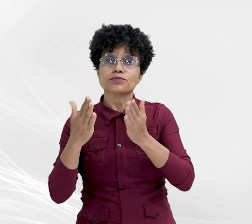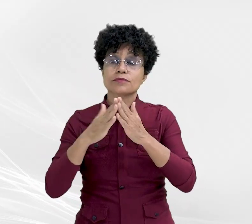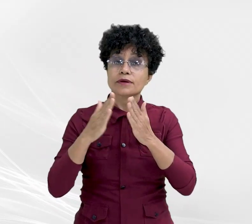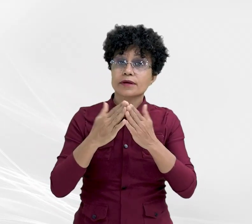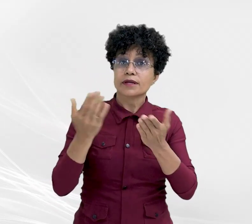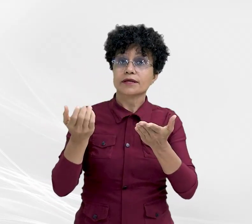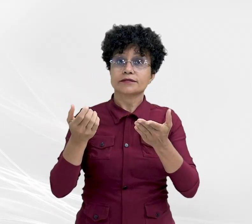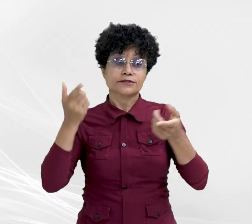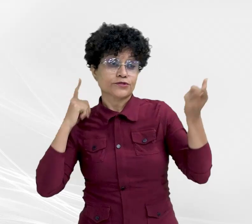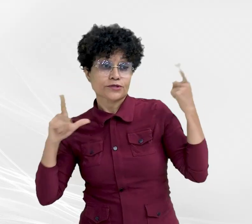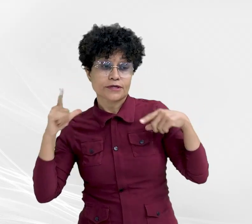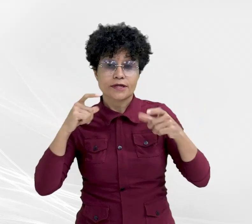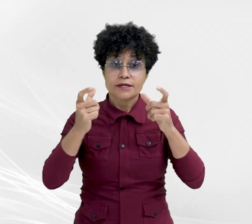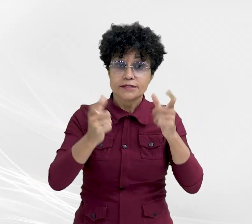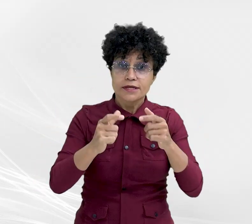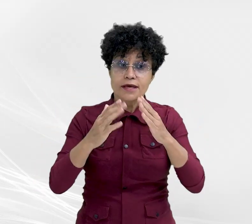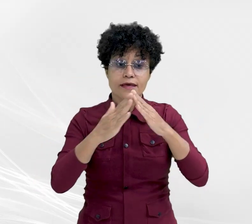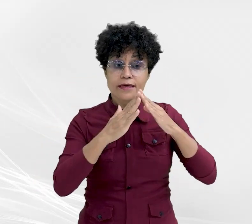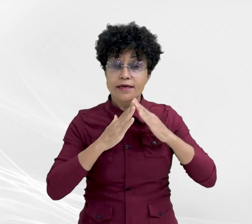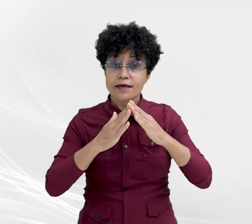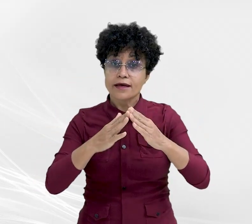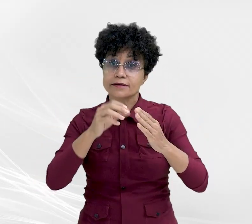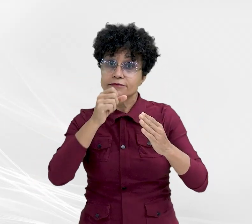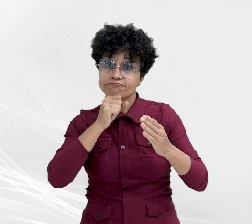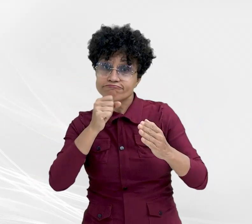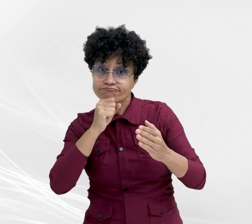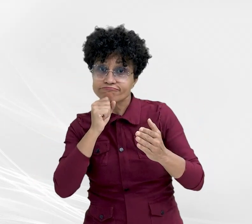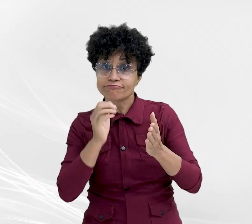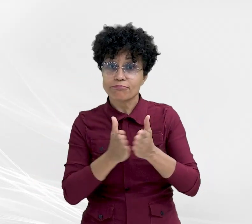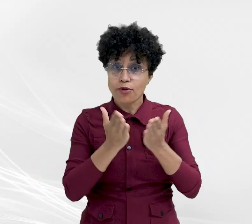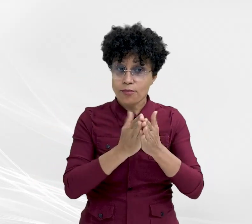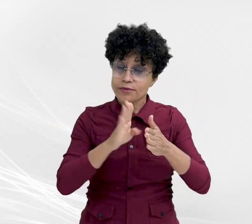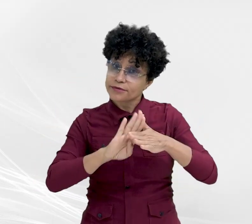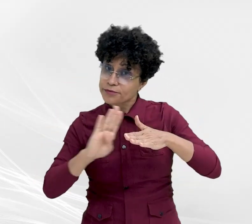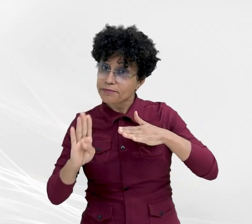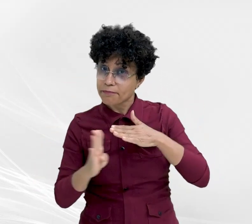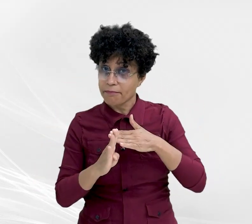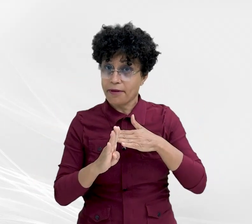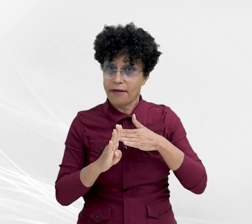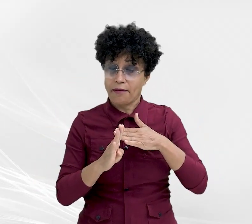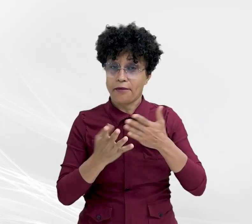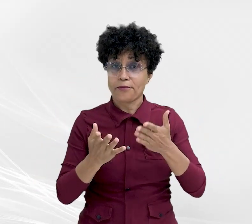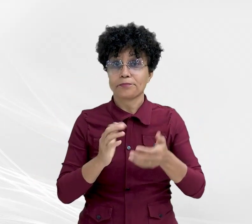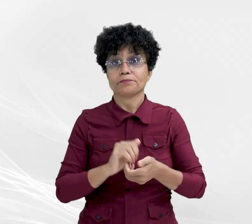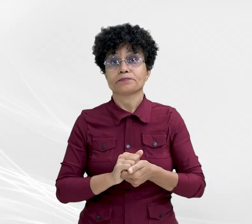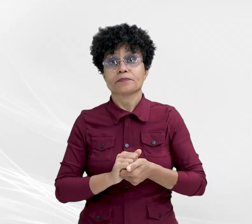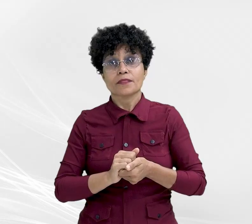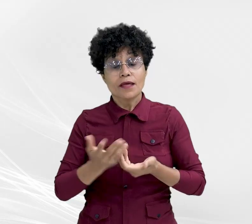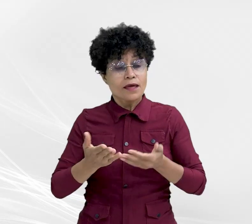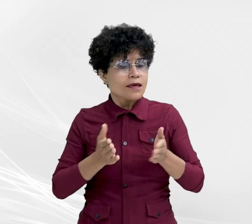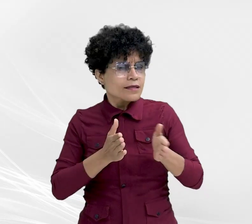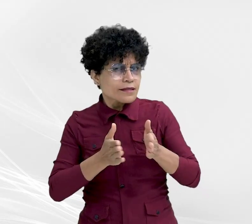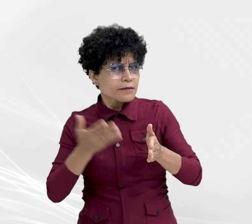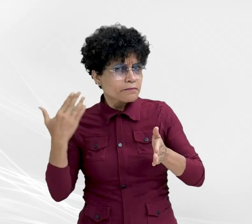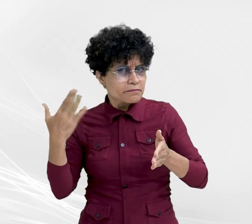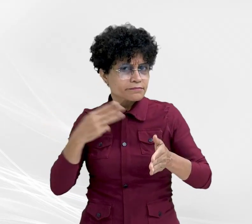convivência e casas residenciais para idosos carentes do bairro. E bem na época, o Ministério Público tinha um acordo em